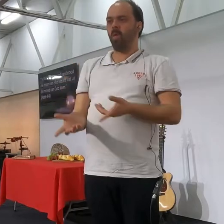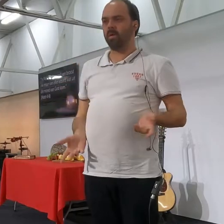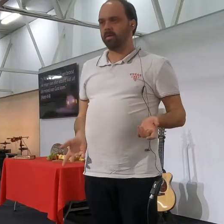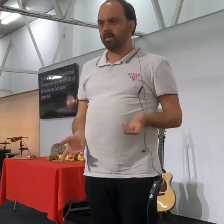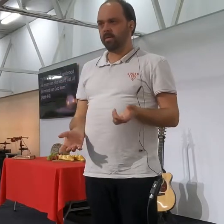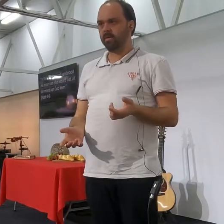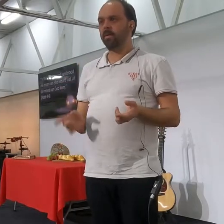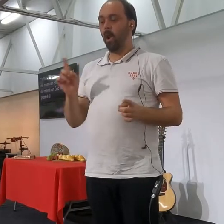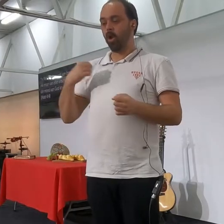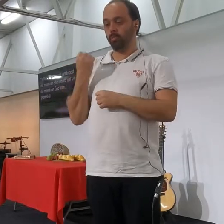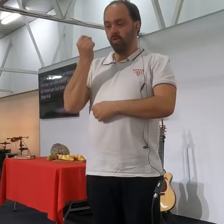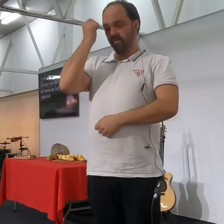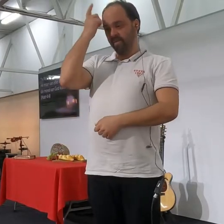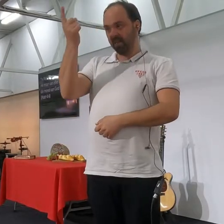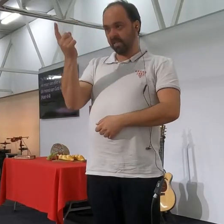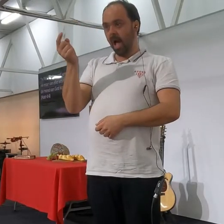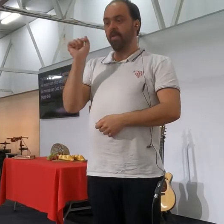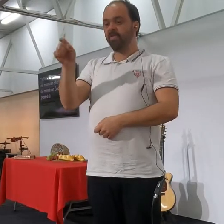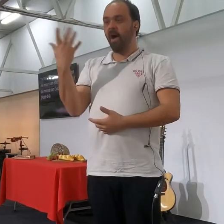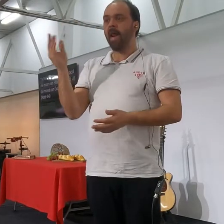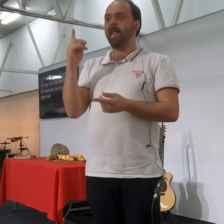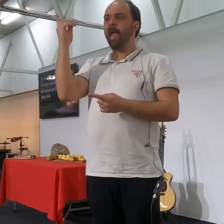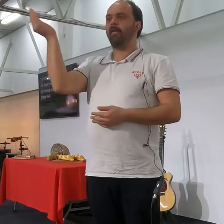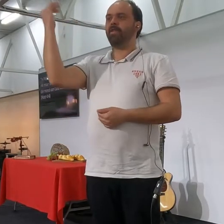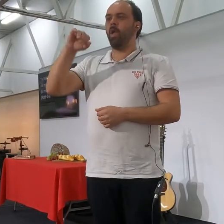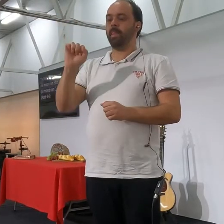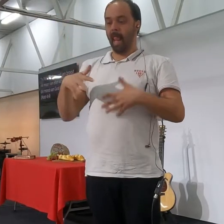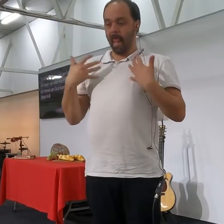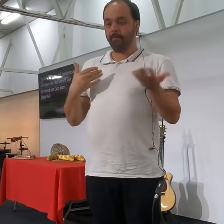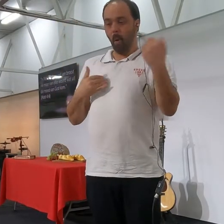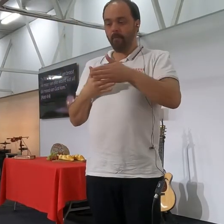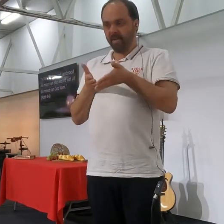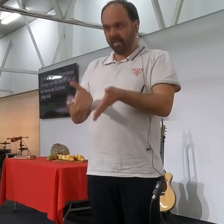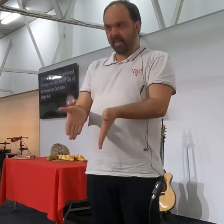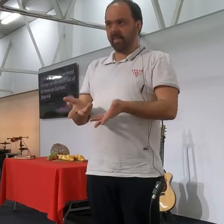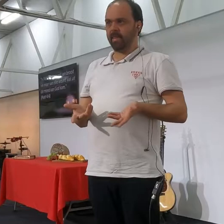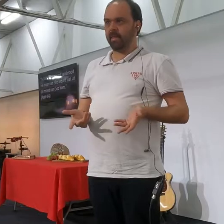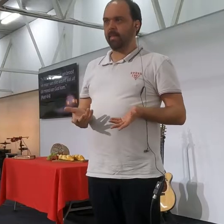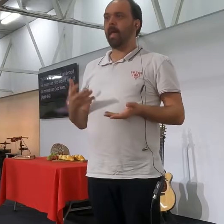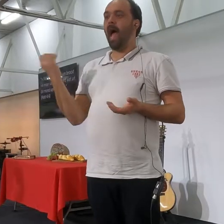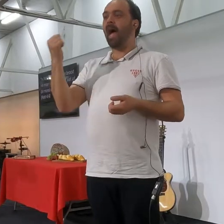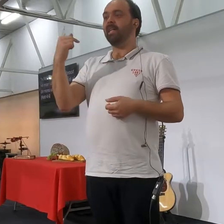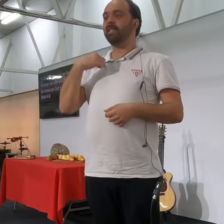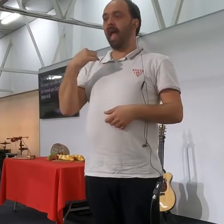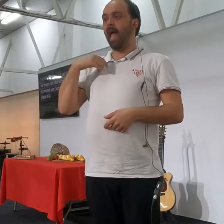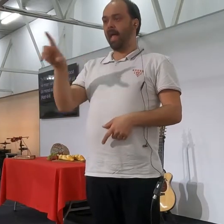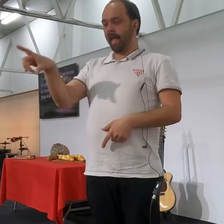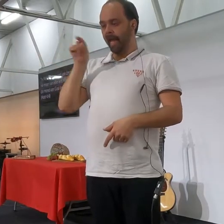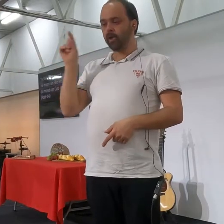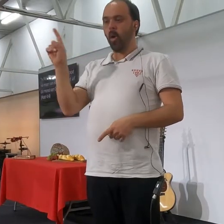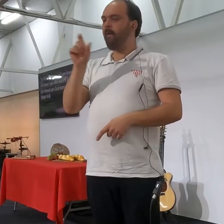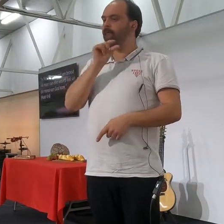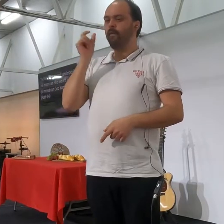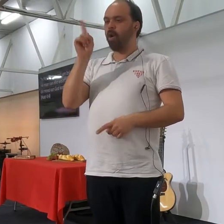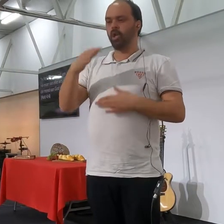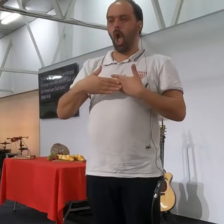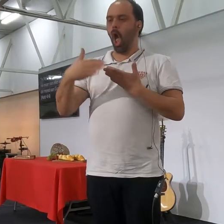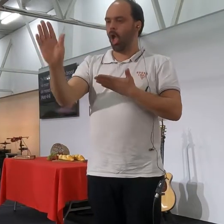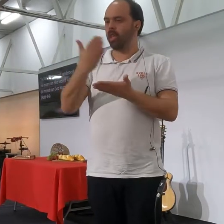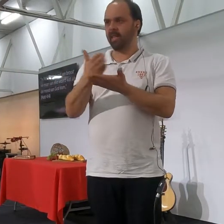dat ons moet verstaan, dis waar die leven kom, dis waar die leven kom, as ek kies, om nie die woord uit te voer nie, dis waar ek myself in die posiesie